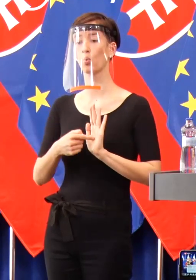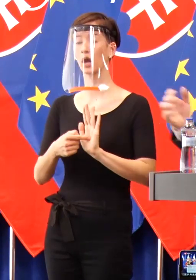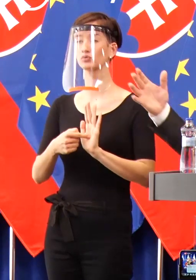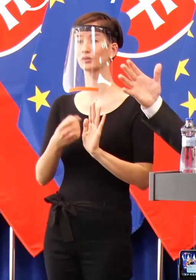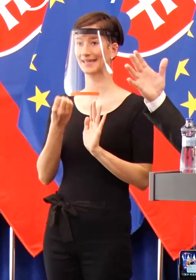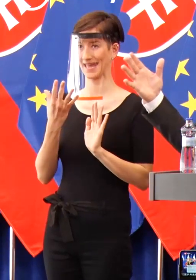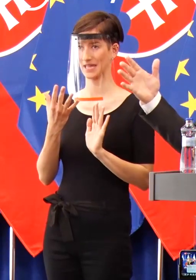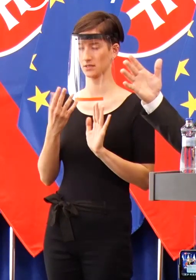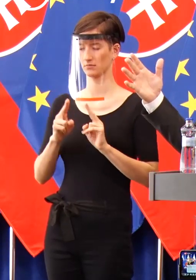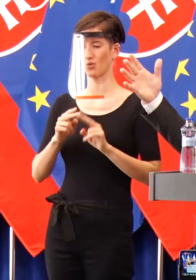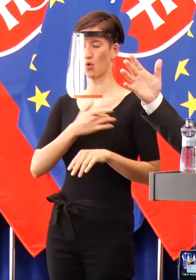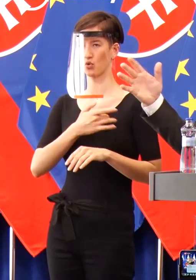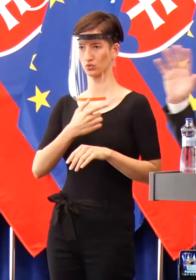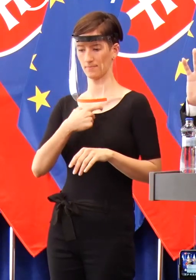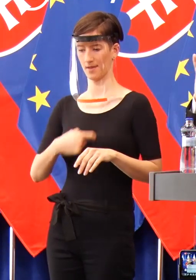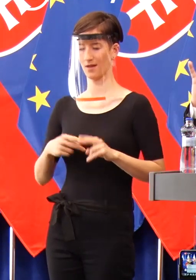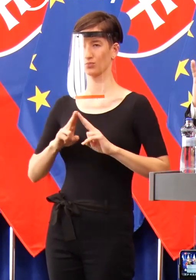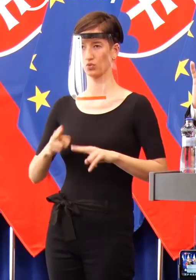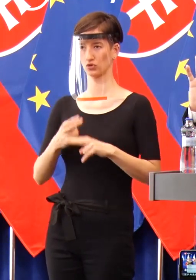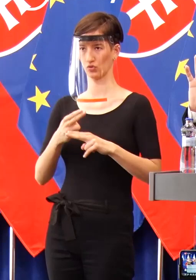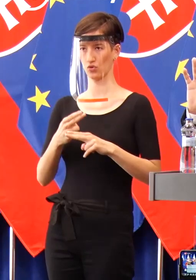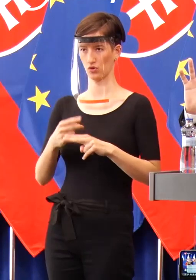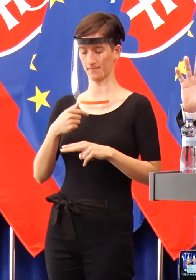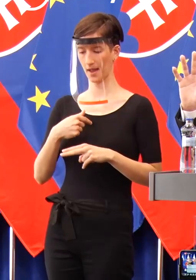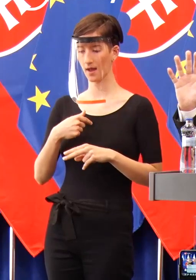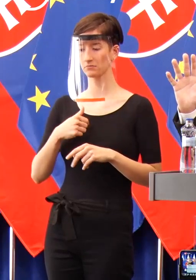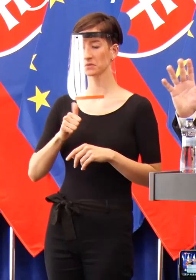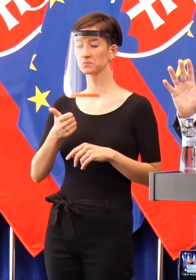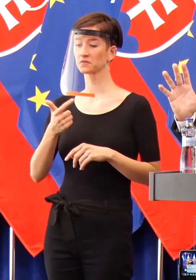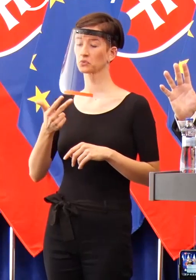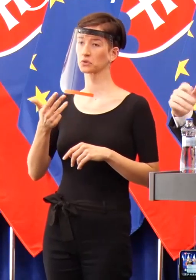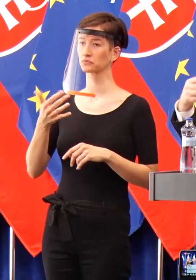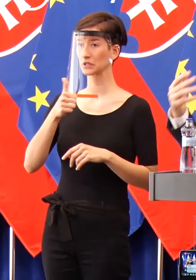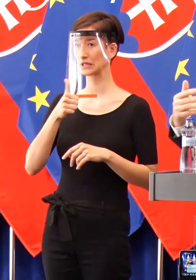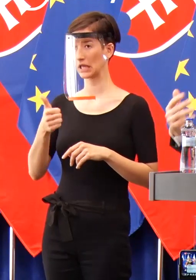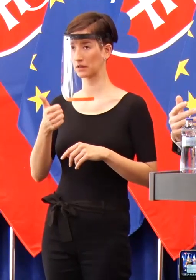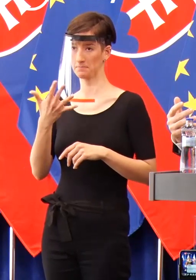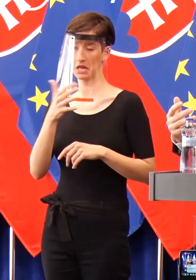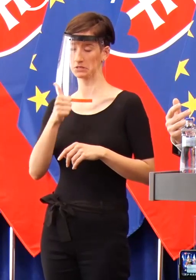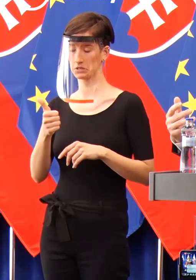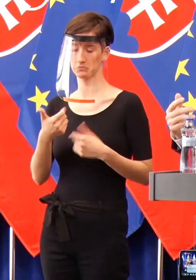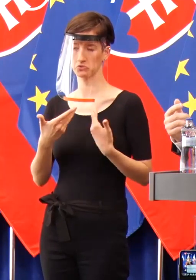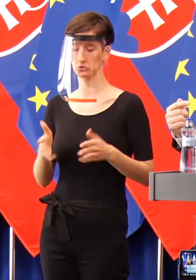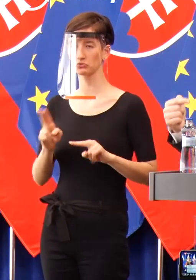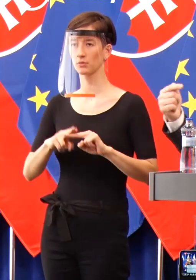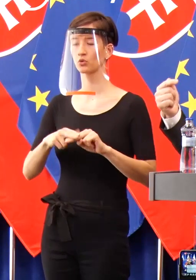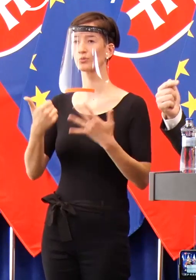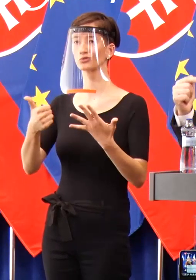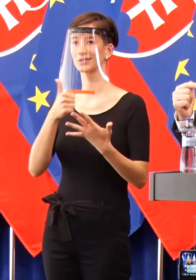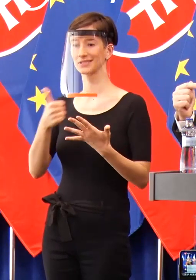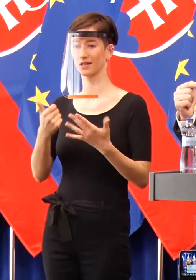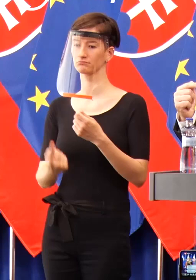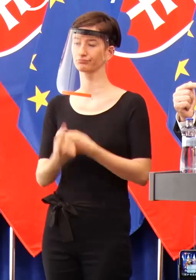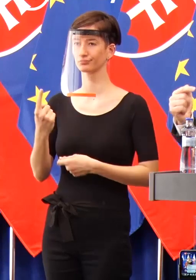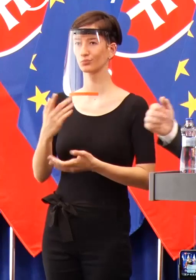obraz, zoberte si tú šírku toho problému. Keď teraz zúžim to iba na osady, ale ešte raz, vôbec nechcem podporovať nejakú teraz atmosféru, že osady